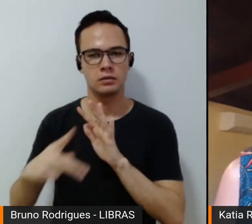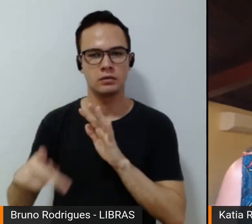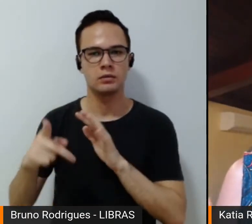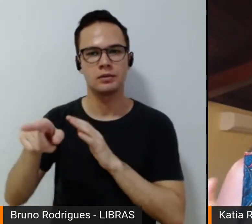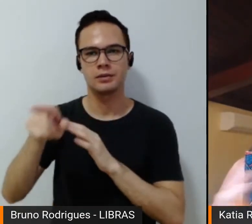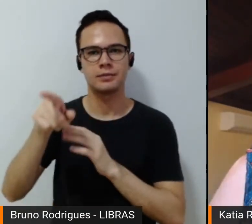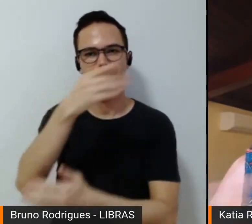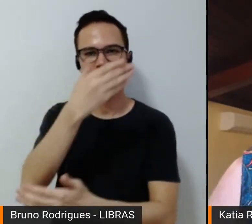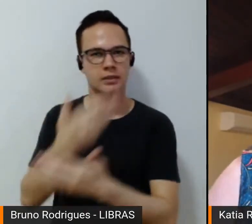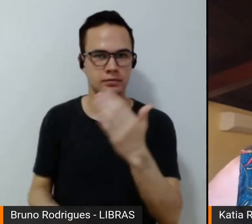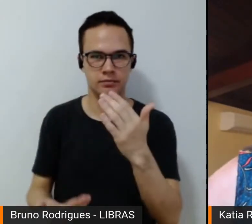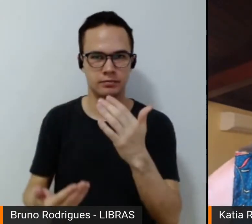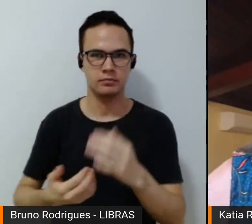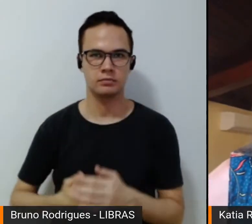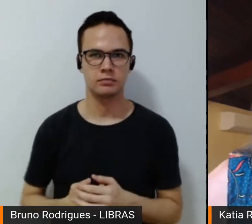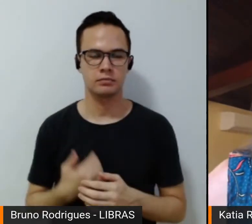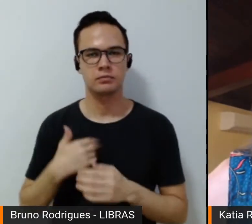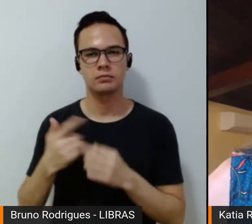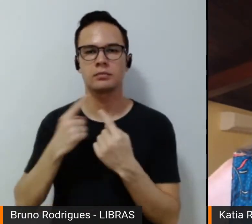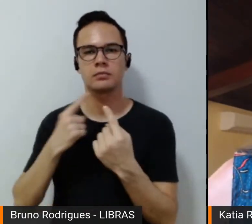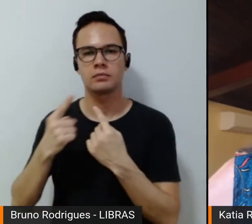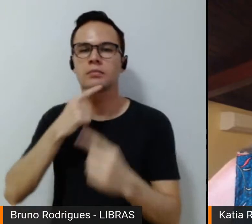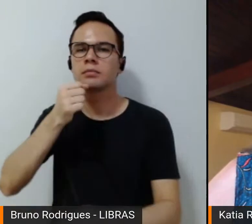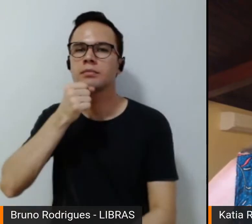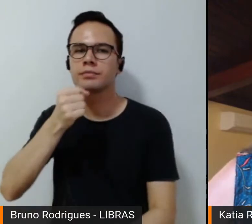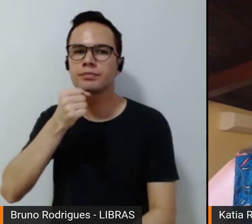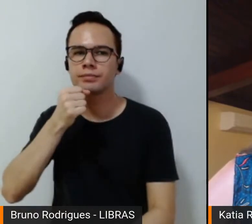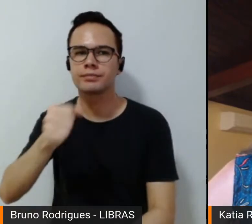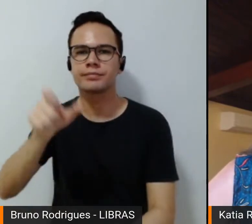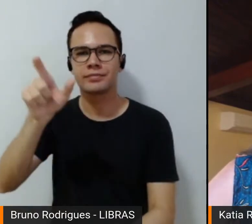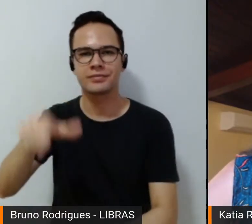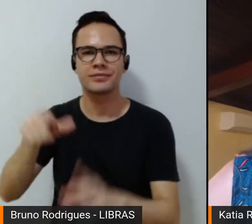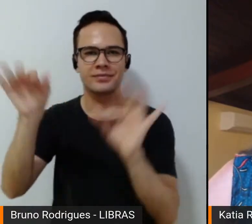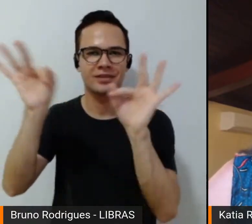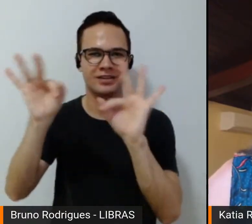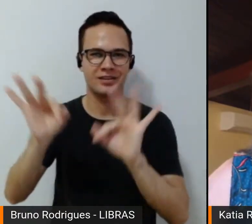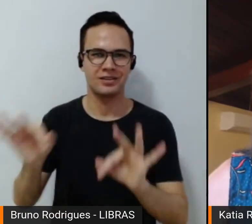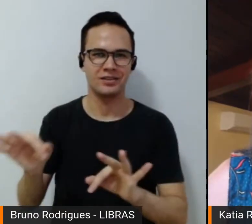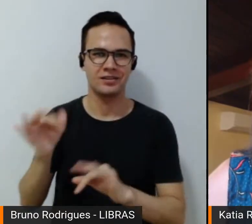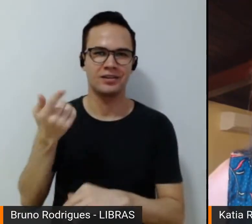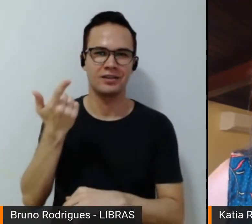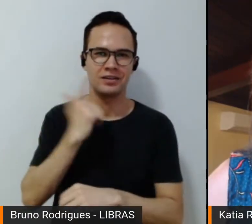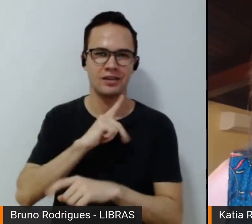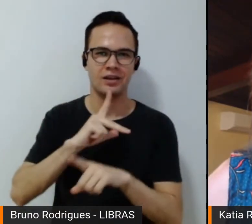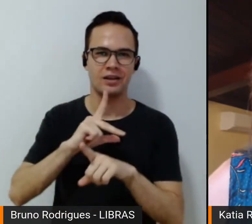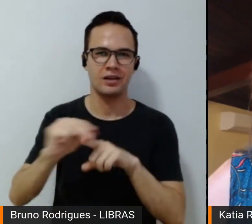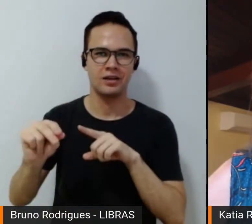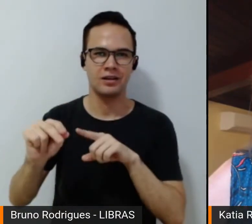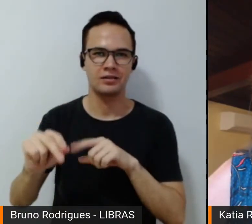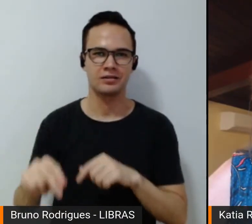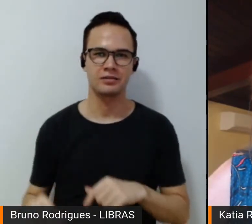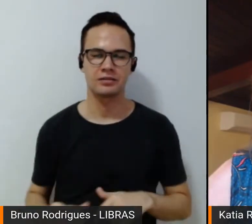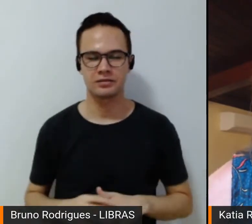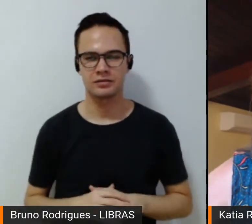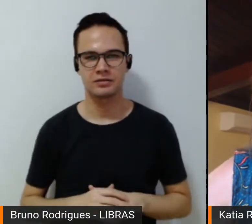relacionada à derrota. Então, assim, eu só entrevistei gente que teve final feliz, que teve história com final feliz.